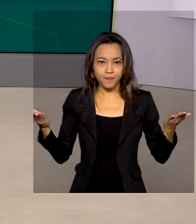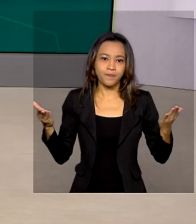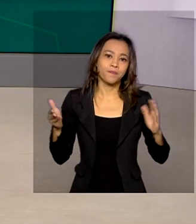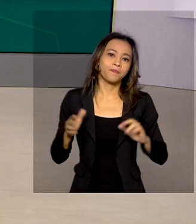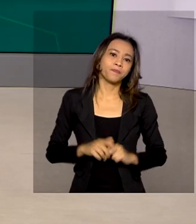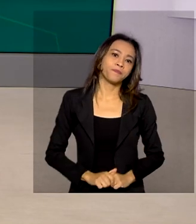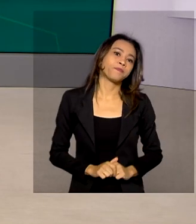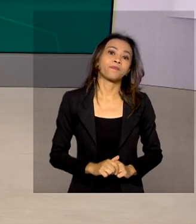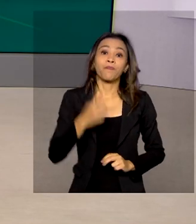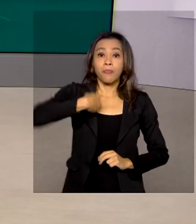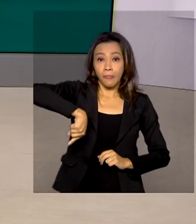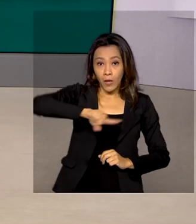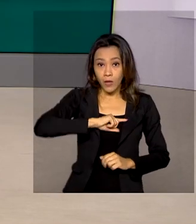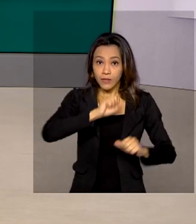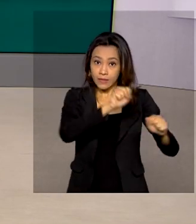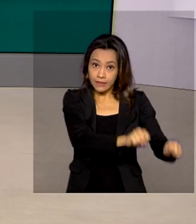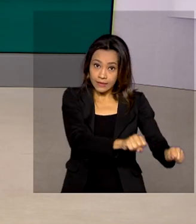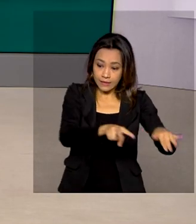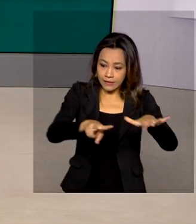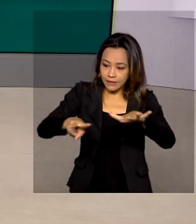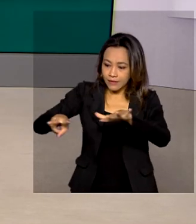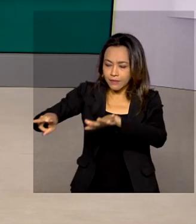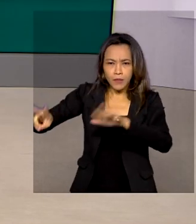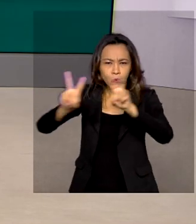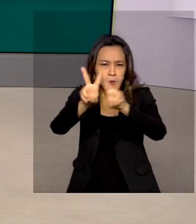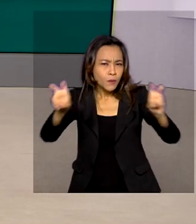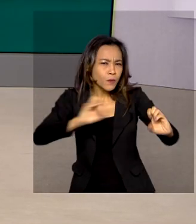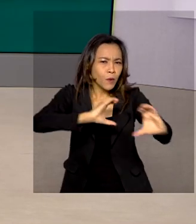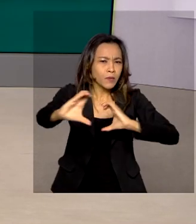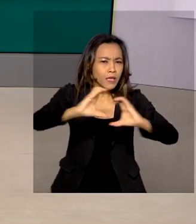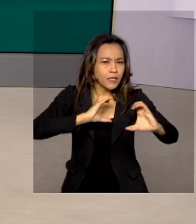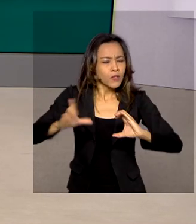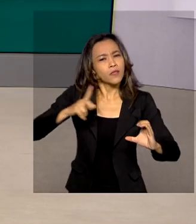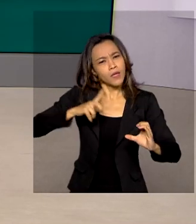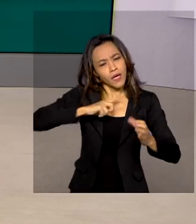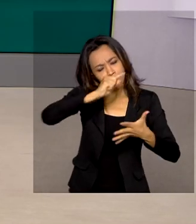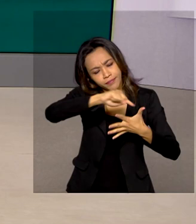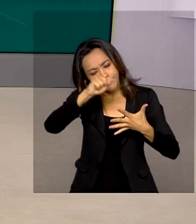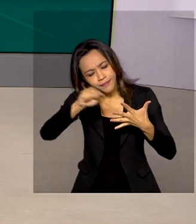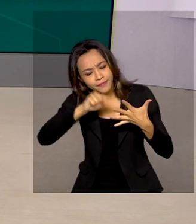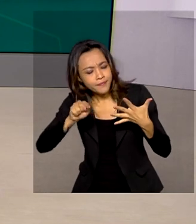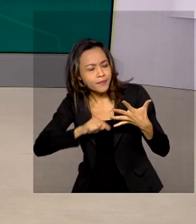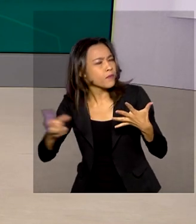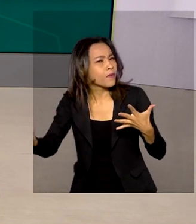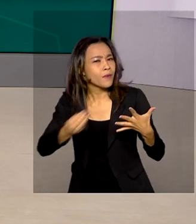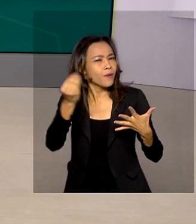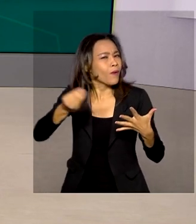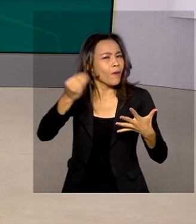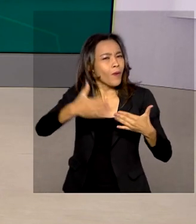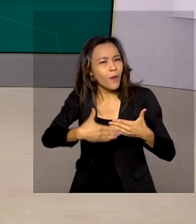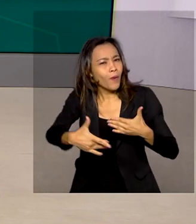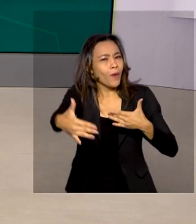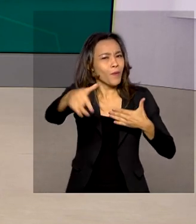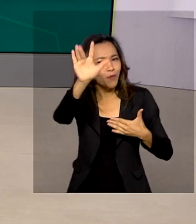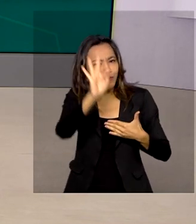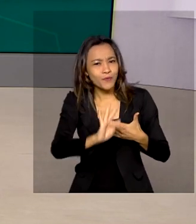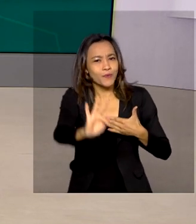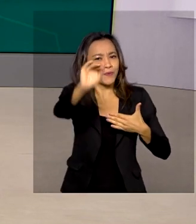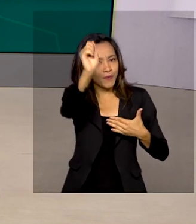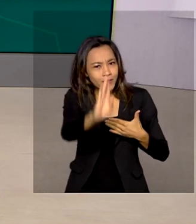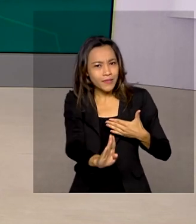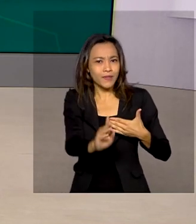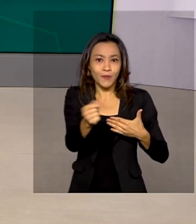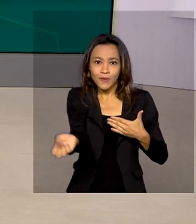Estamos na Semana Nacional das Comunicações e uma série de atividades mostram como será o nosso futuro com as novas